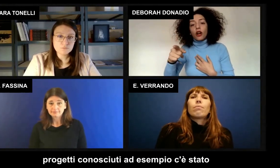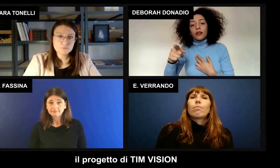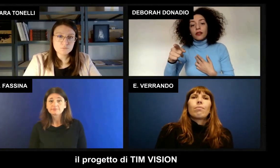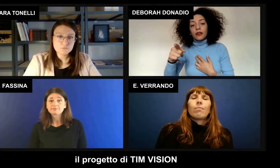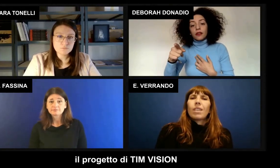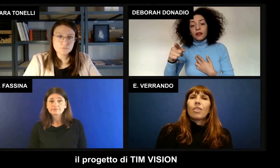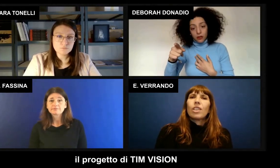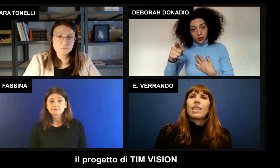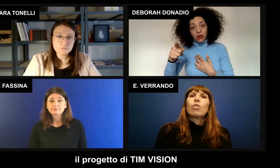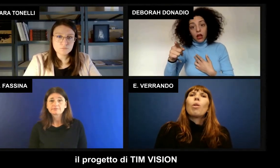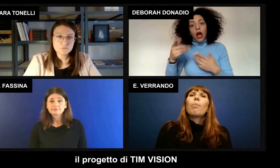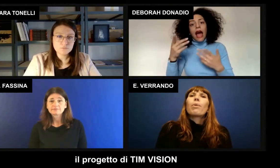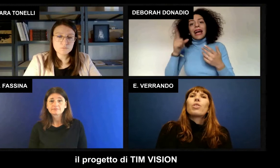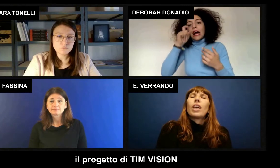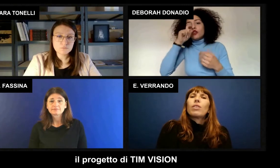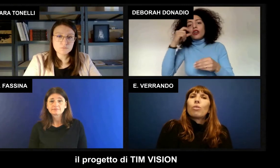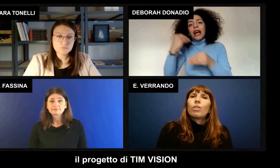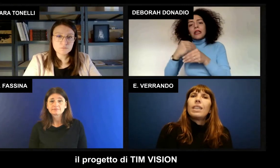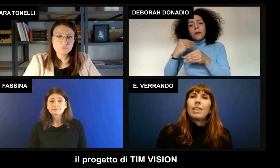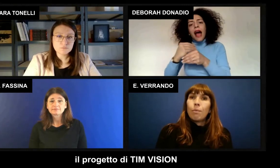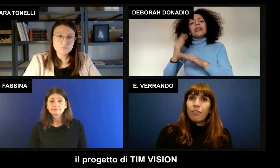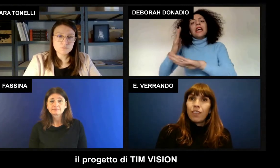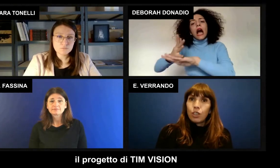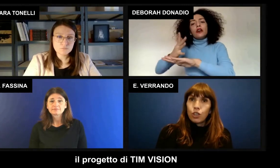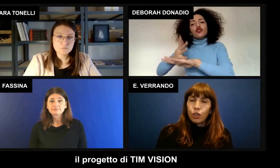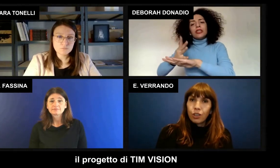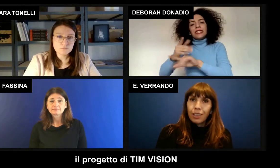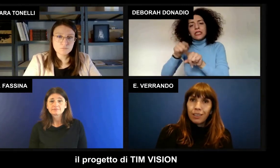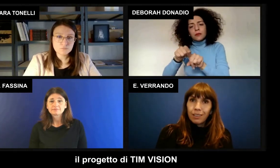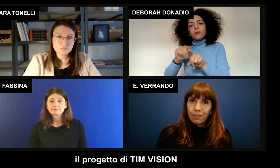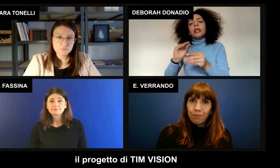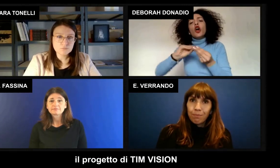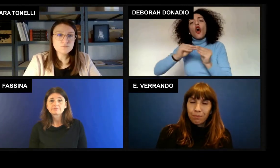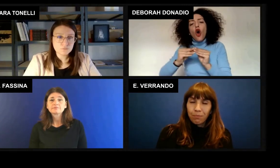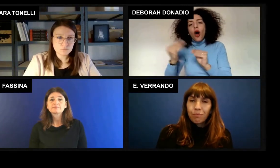c'è stato il progetto di Team Vision